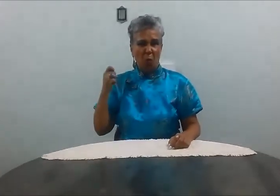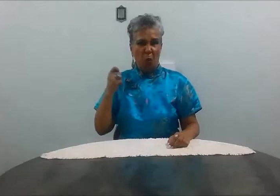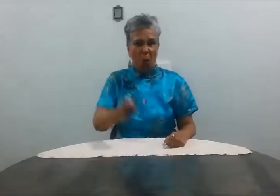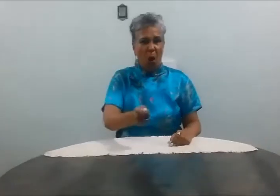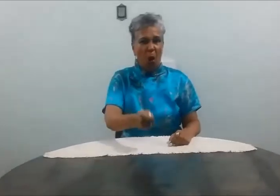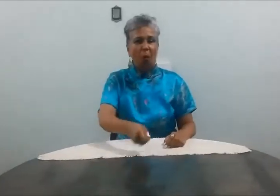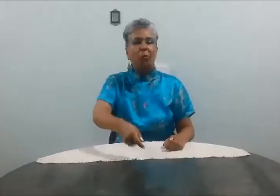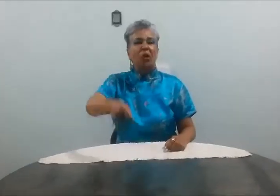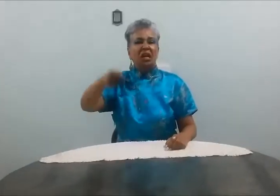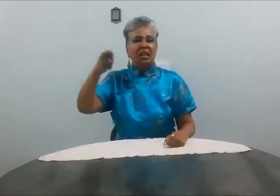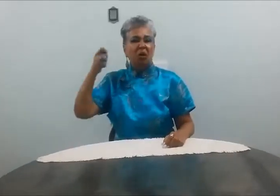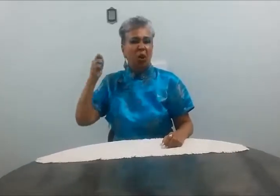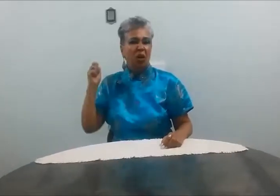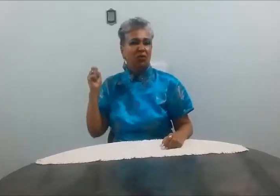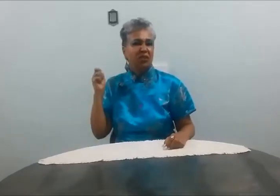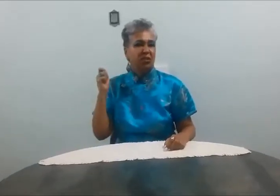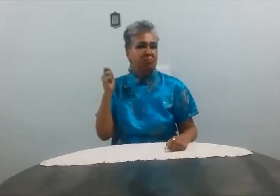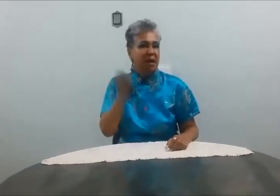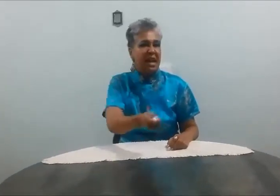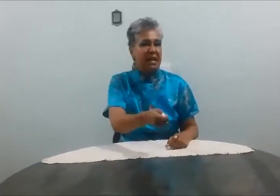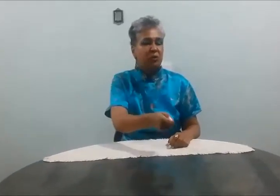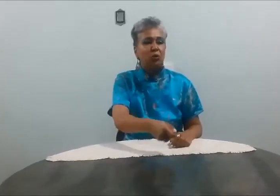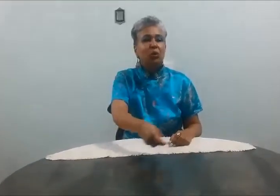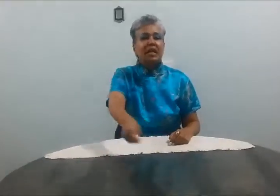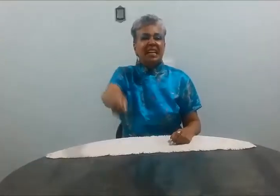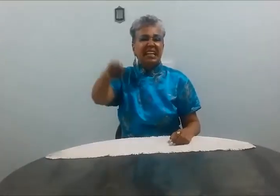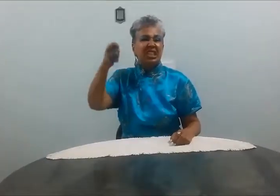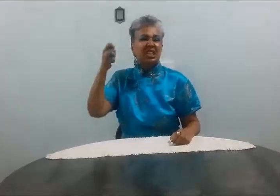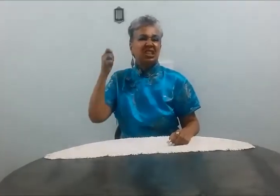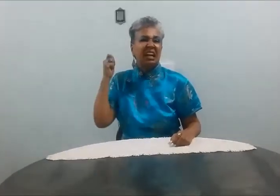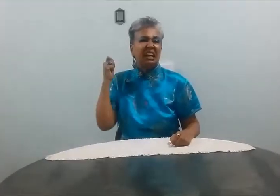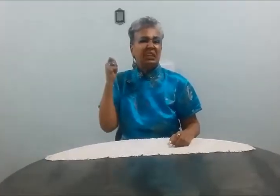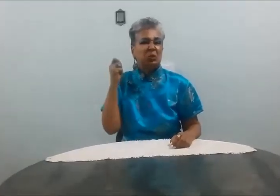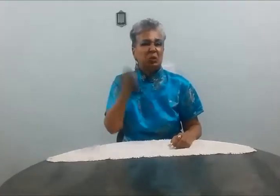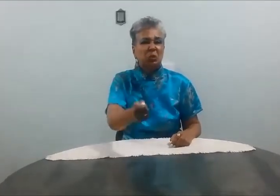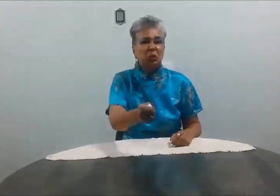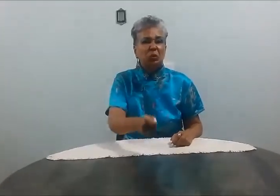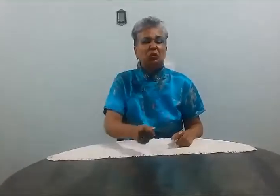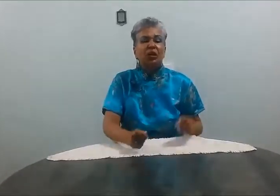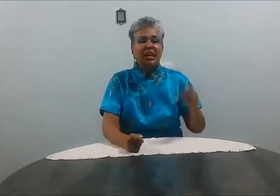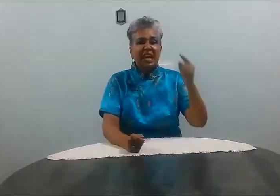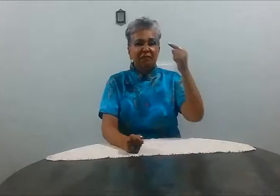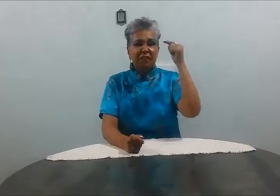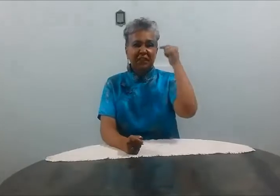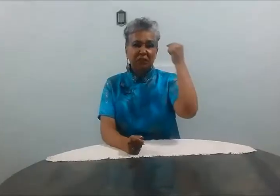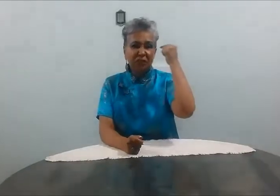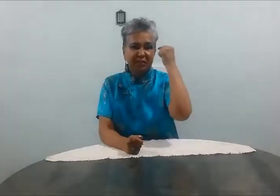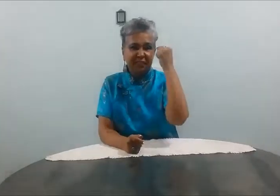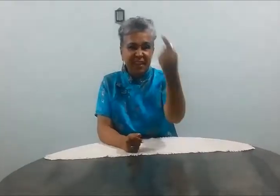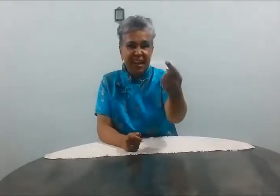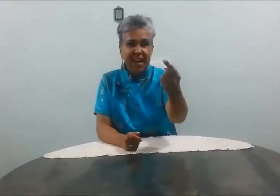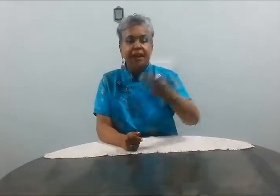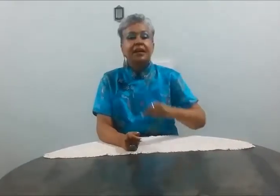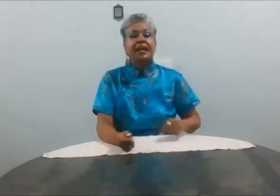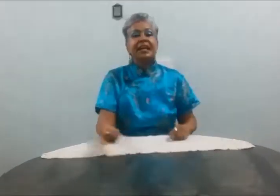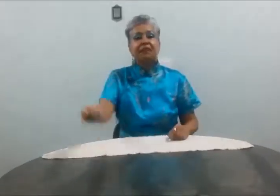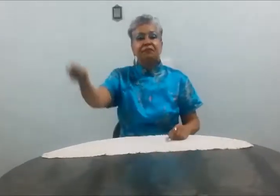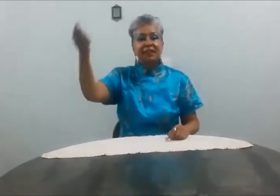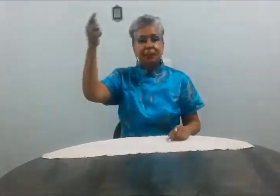o corpo, que corrói o sentimento e que estraga tudo, que afeta você, que afeta